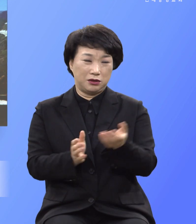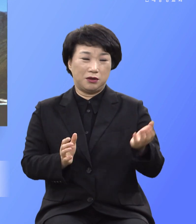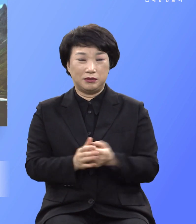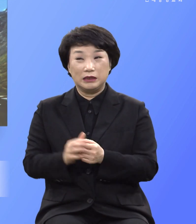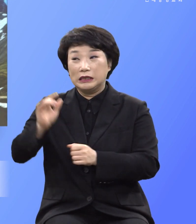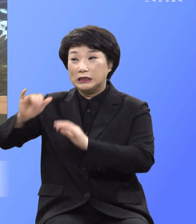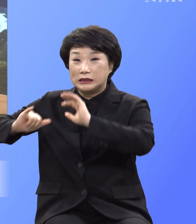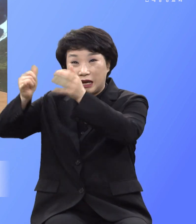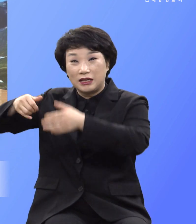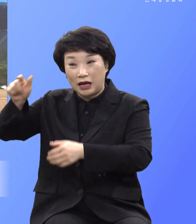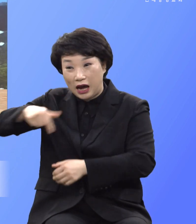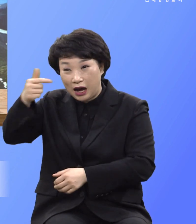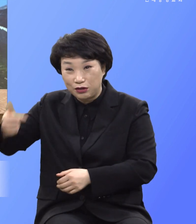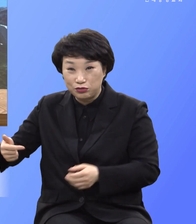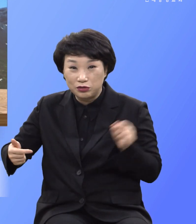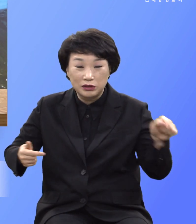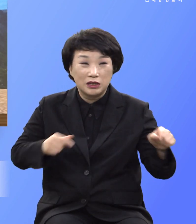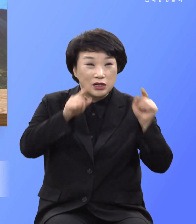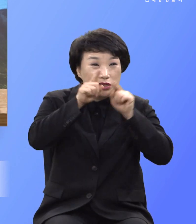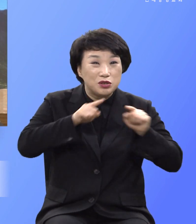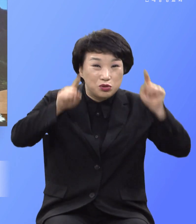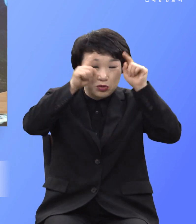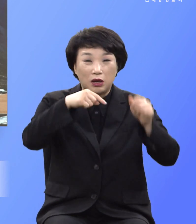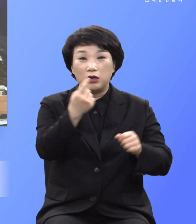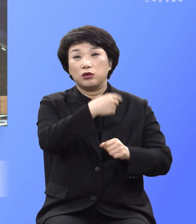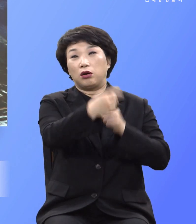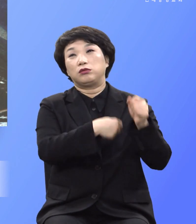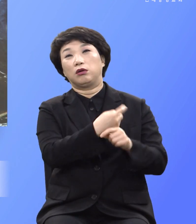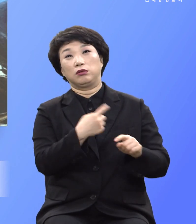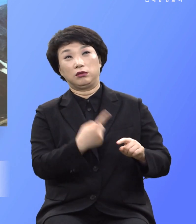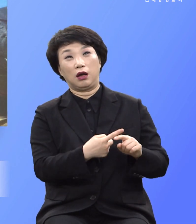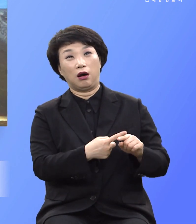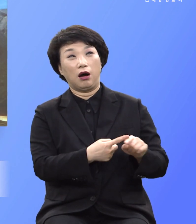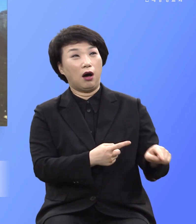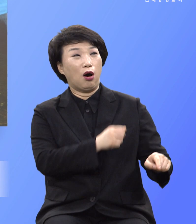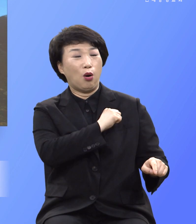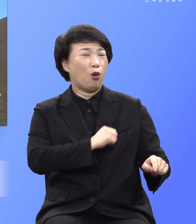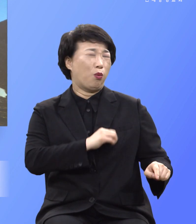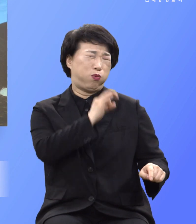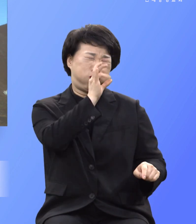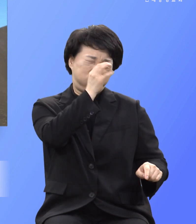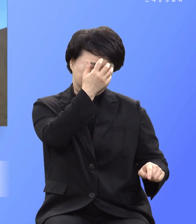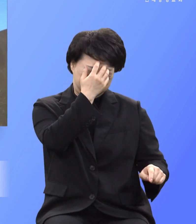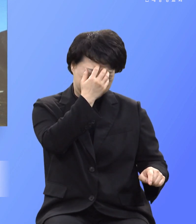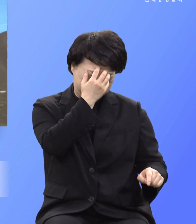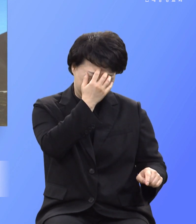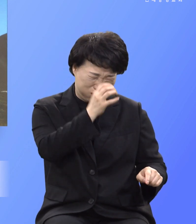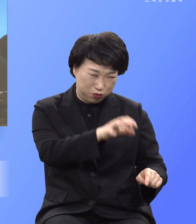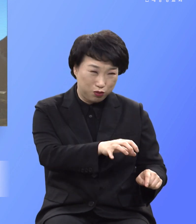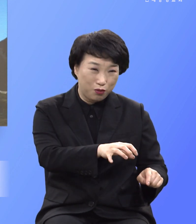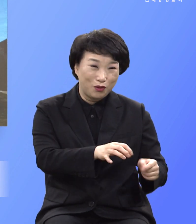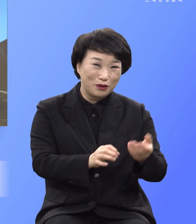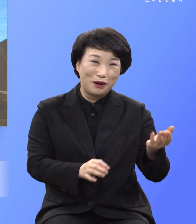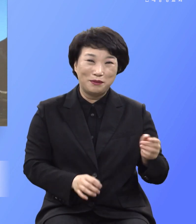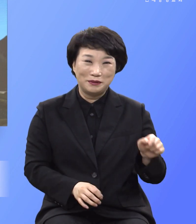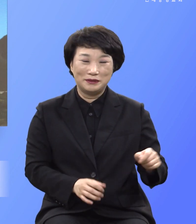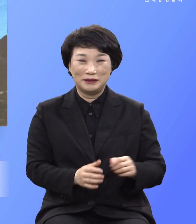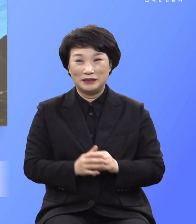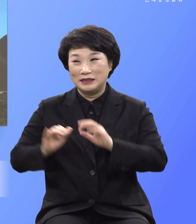하루가 부세요 얼마나 견딜 수 없으면 지옥 부세요 이 세상의 하루가